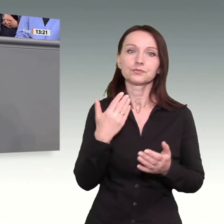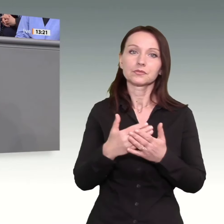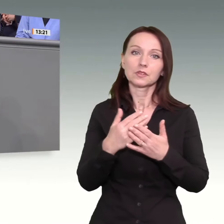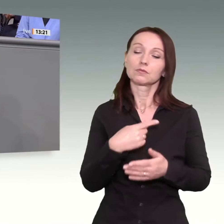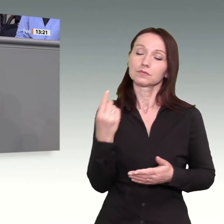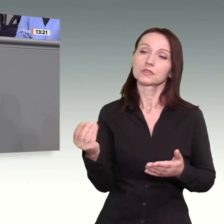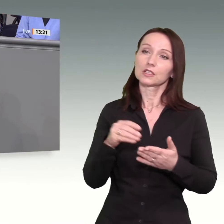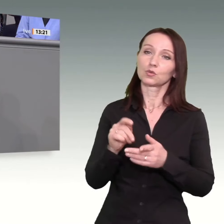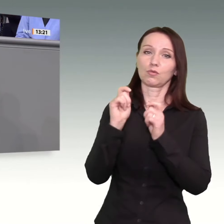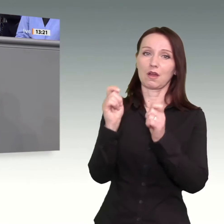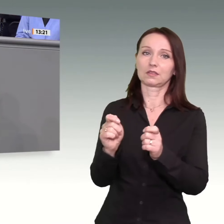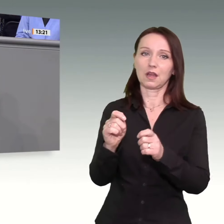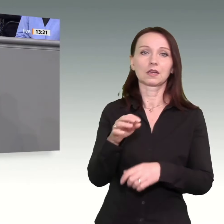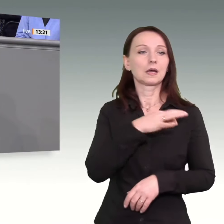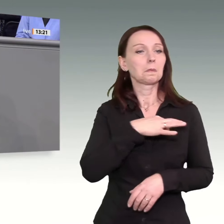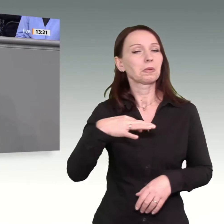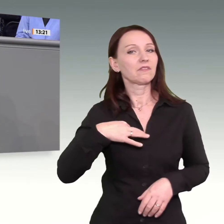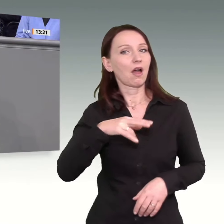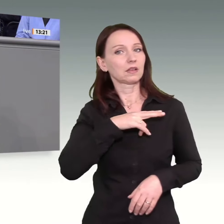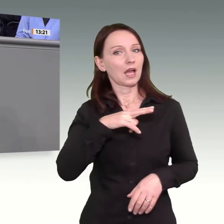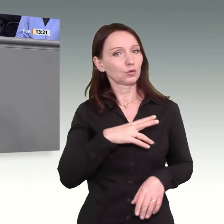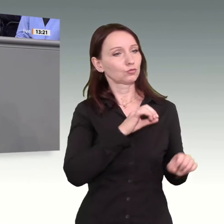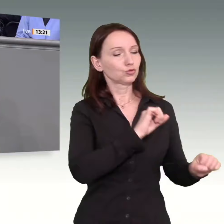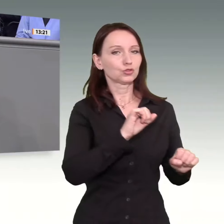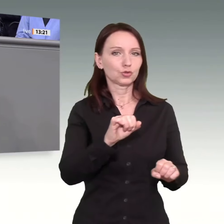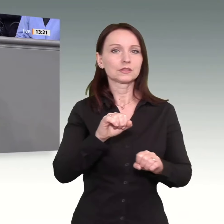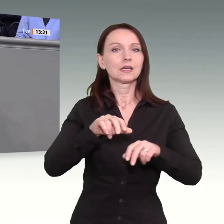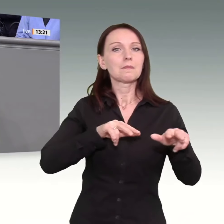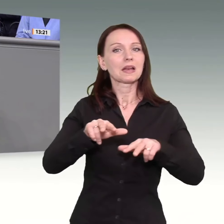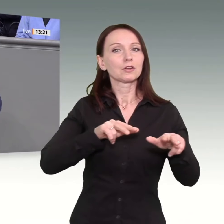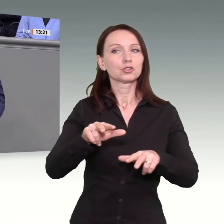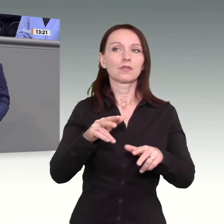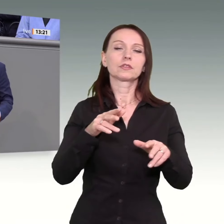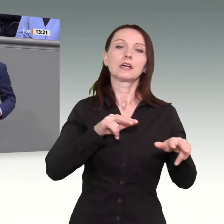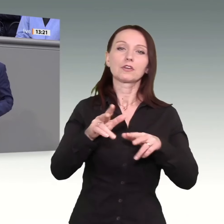Wirtschaftsordnung zu schützen, um unser aller Freiheit zu schützen. Vielen Dank.